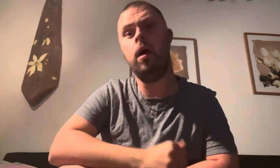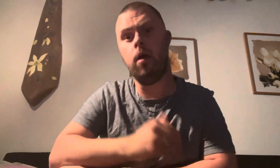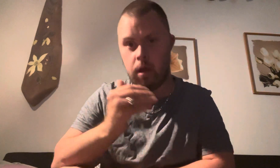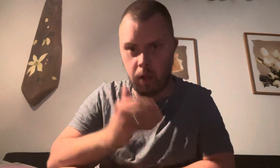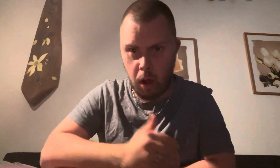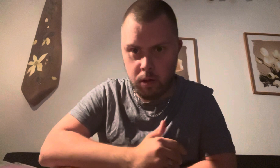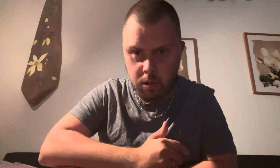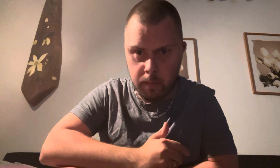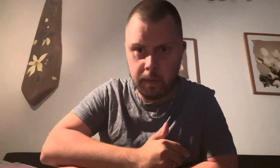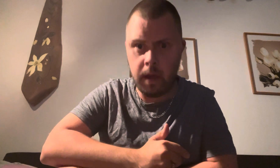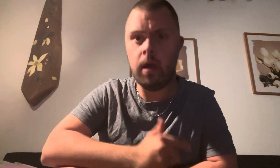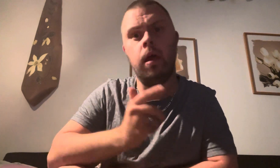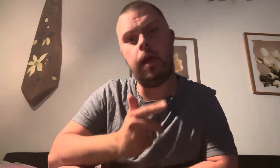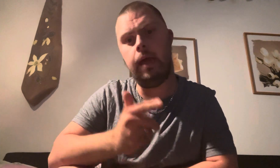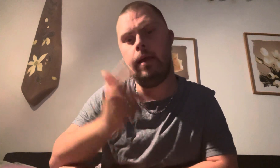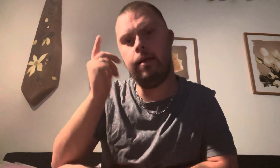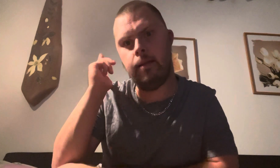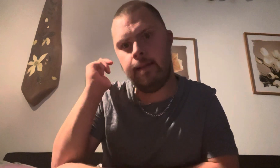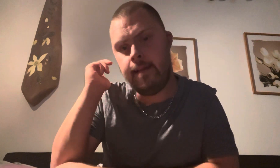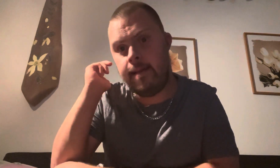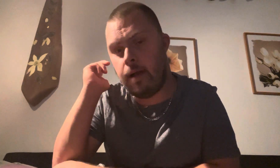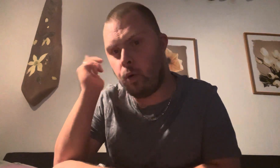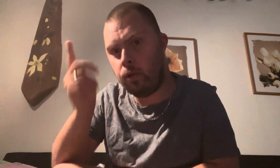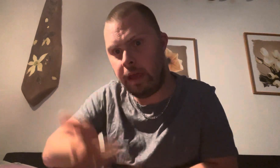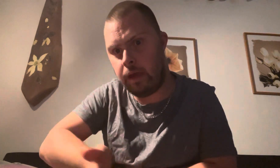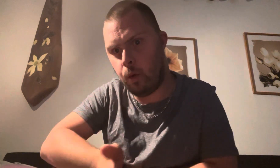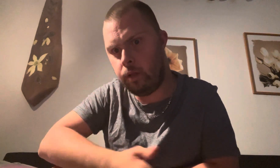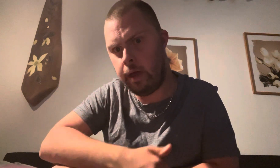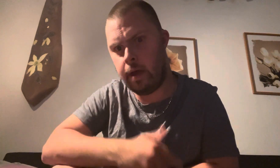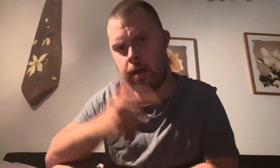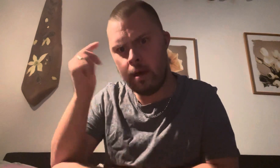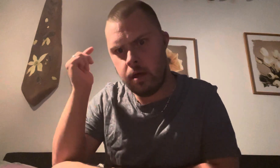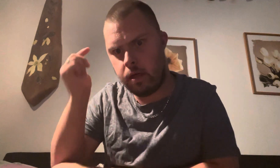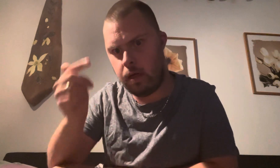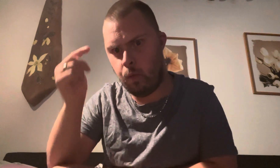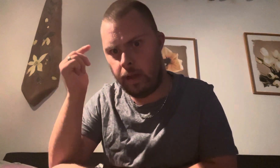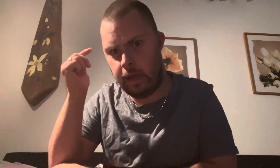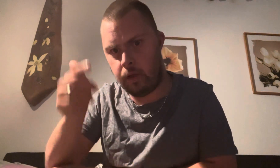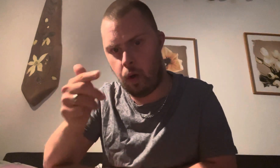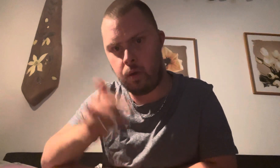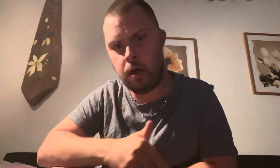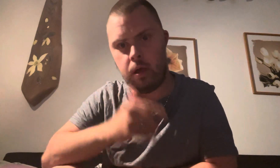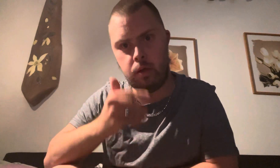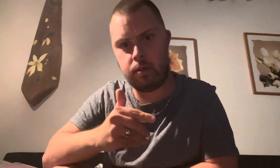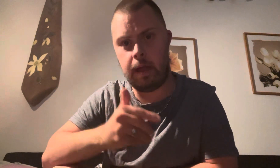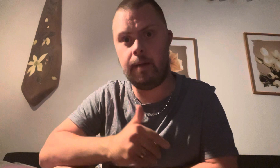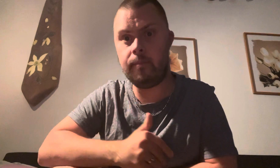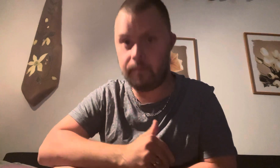datum är 29 juli idag, just det. Mm,